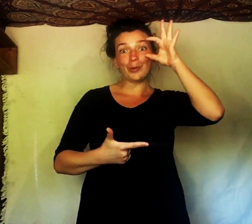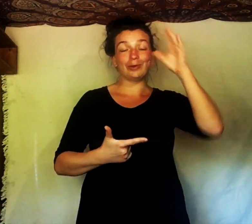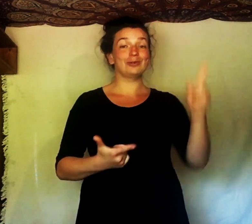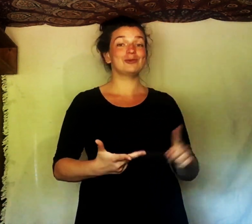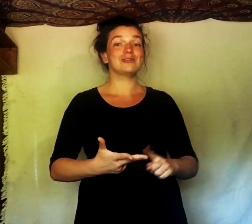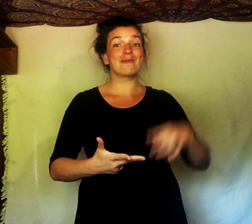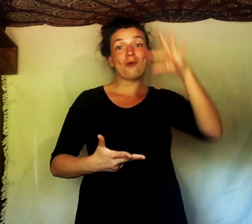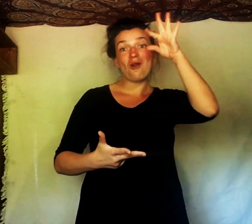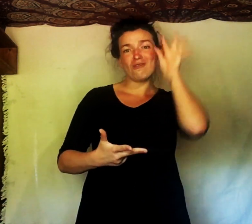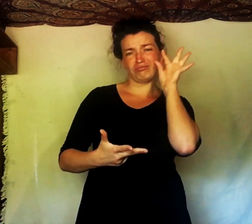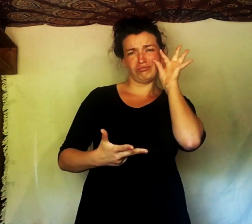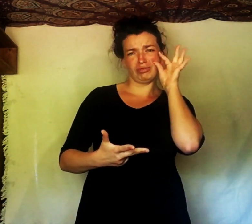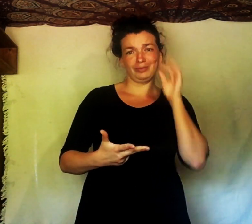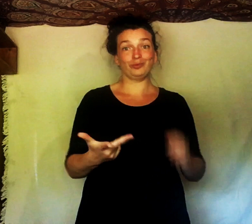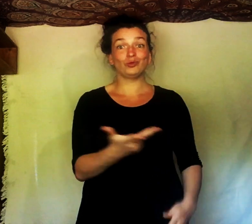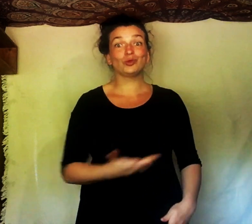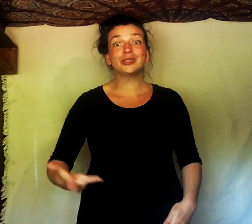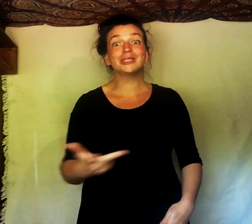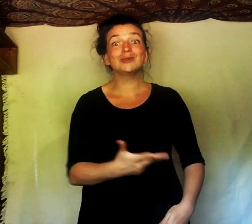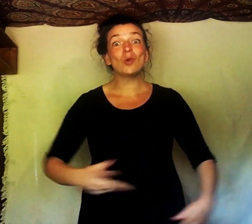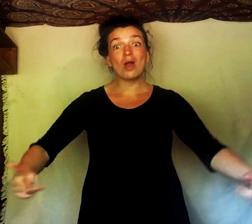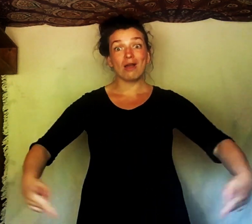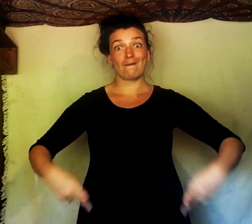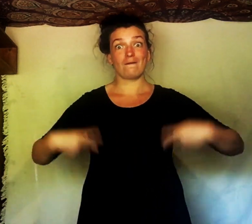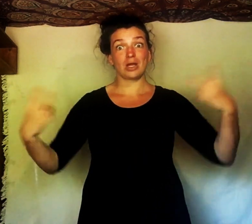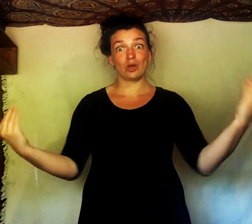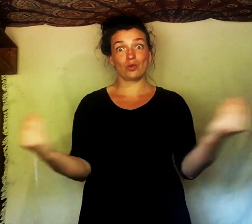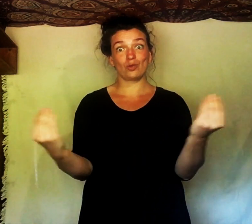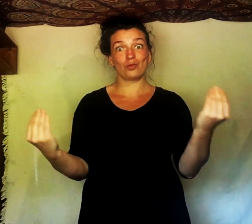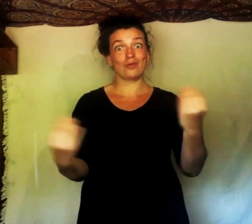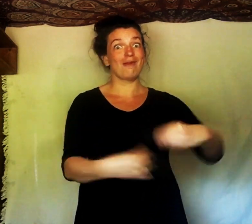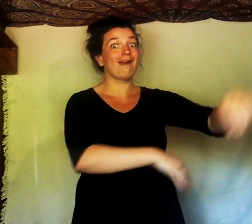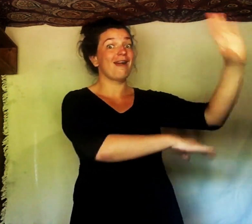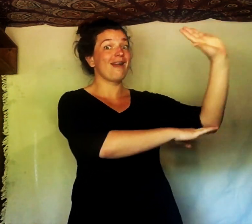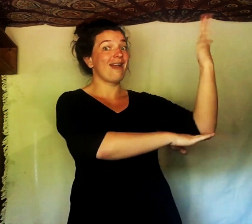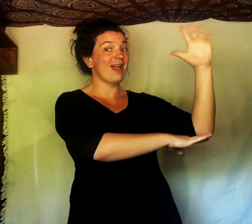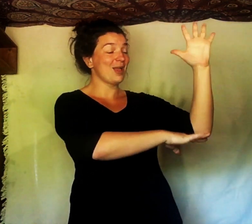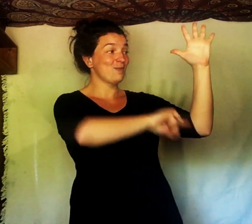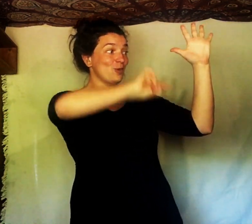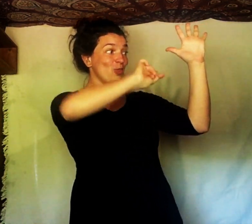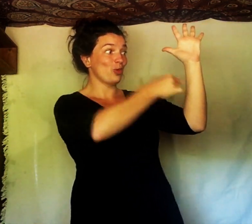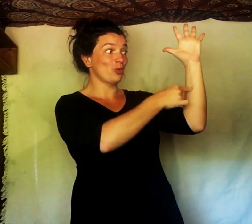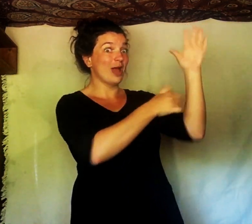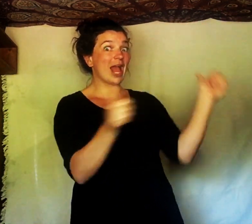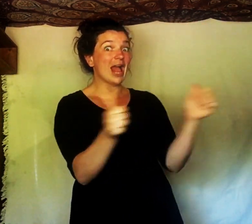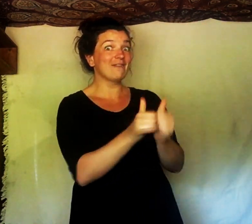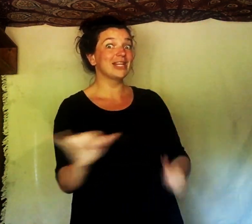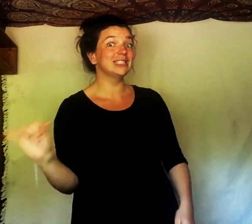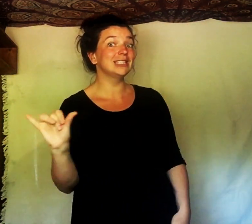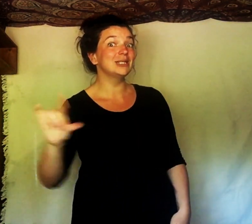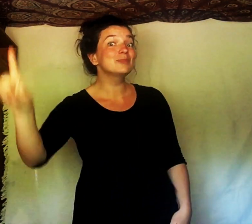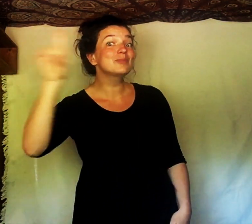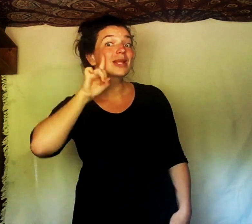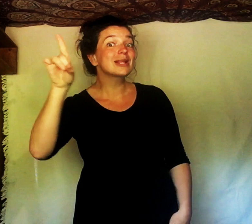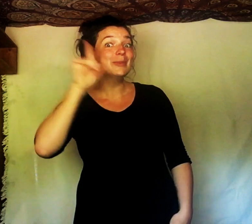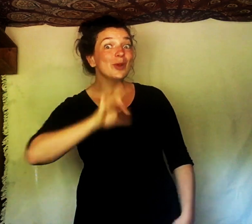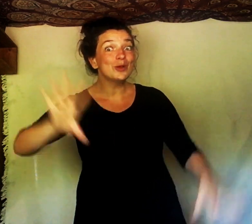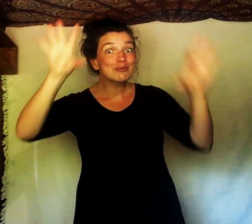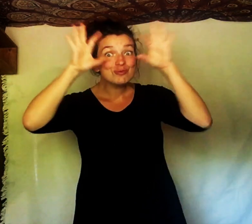et Lou. Ils vivaient dans un trou de tronc d'arbre avec leur maman chouette.